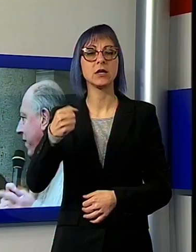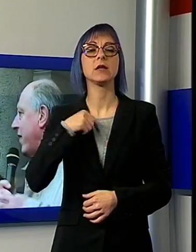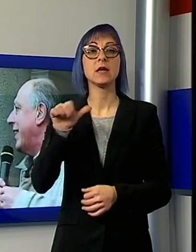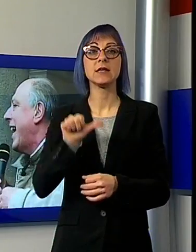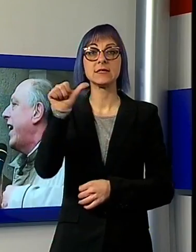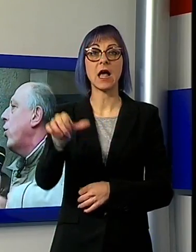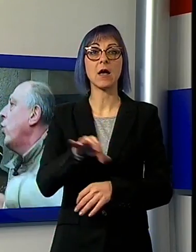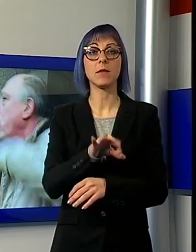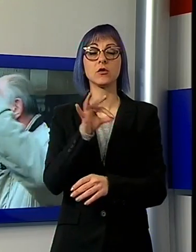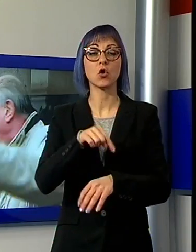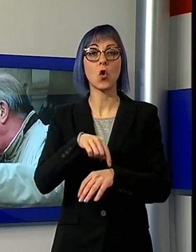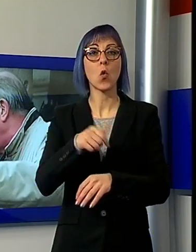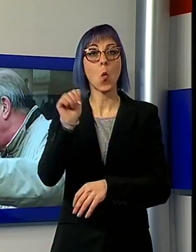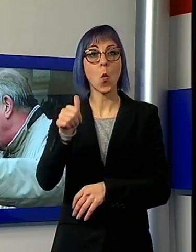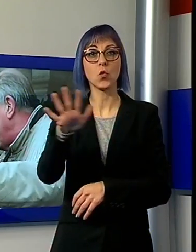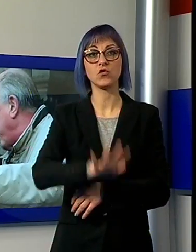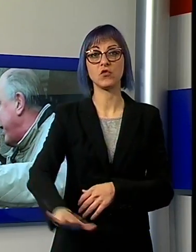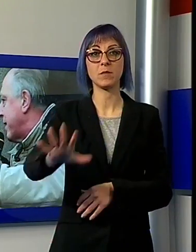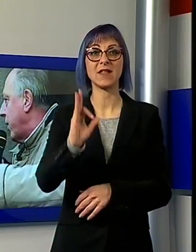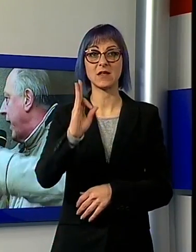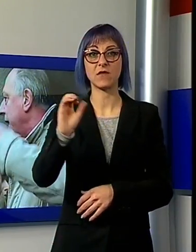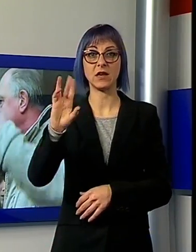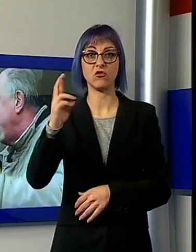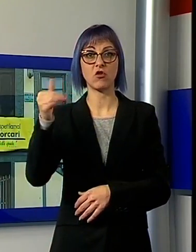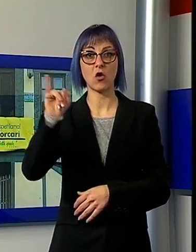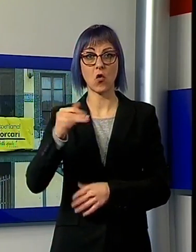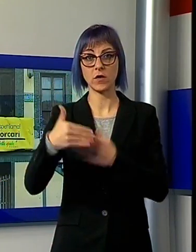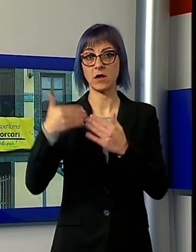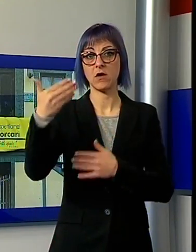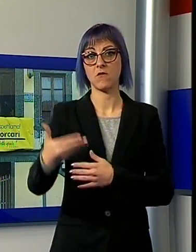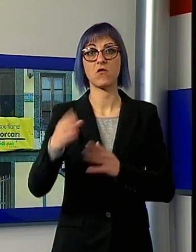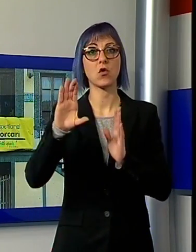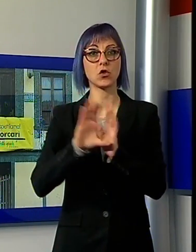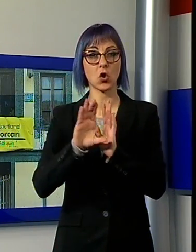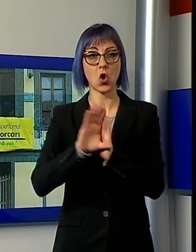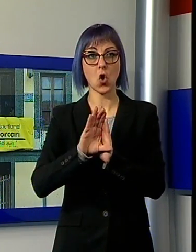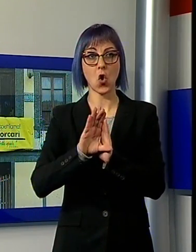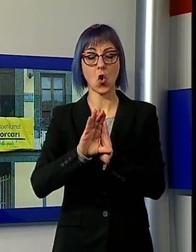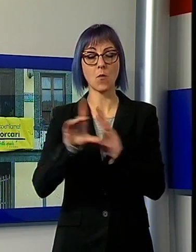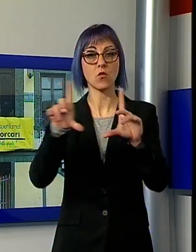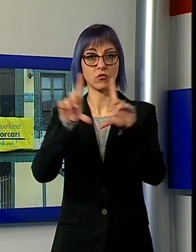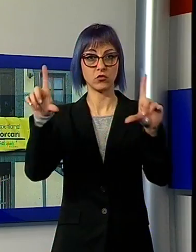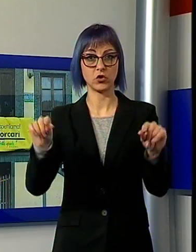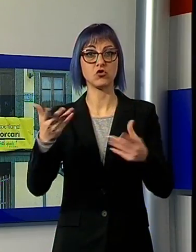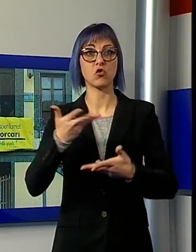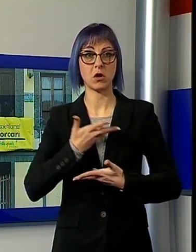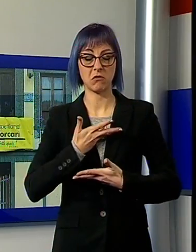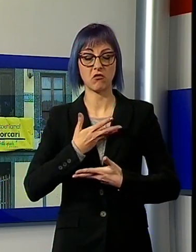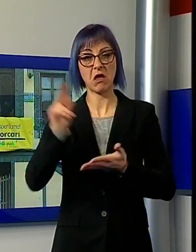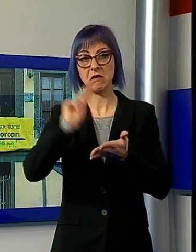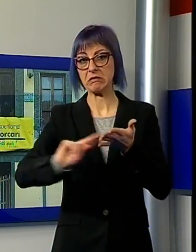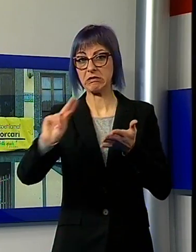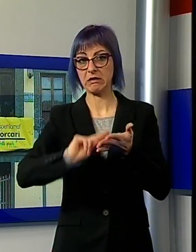sabato in piazza Felice Orsi, proprio di fronte al palazzo comunale dove è stato affisso uno striscione con la scritta